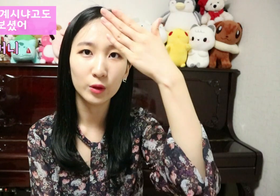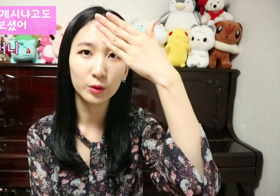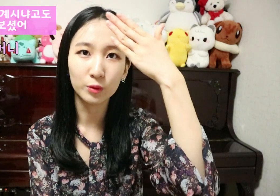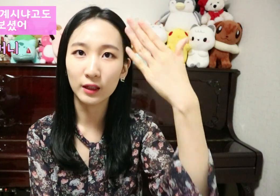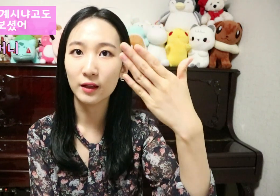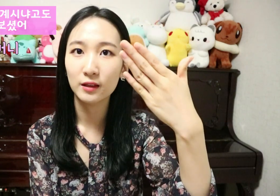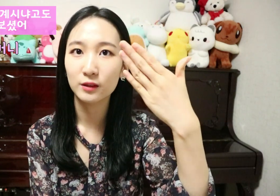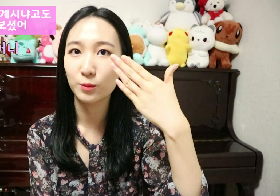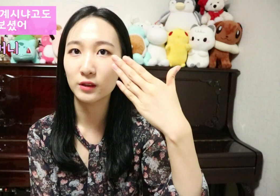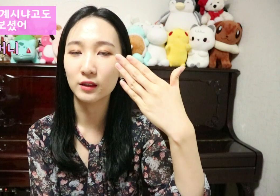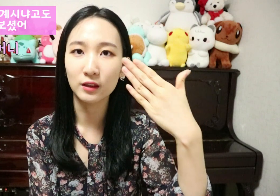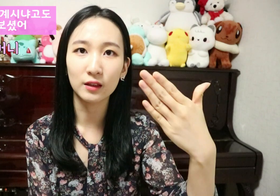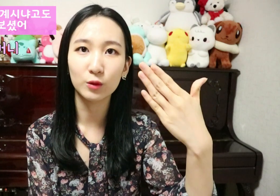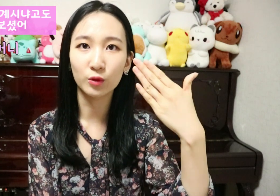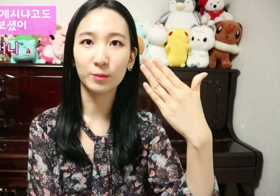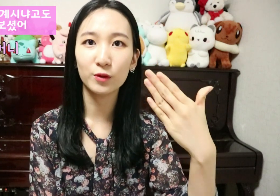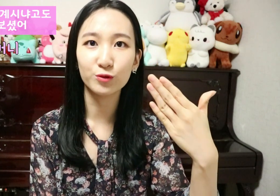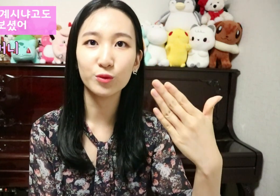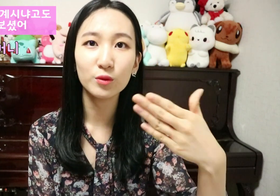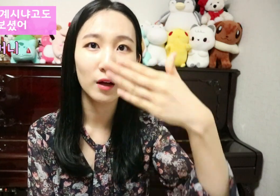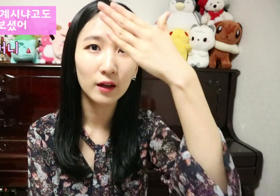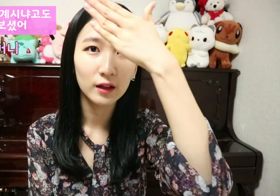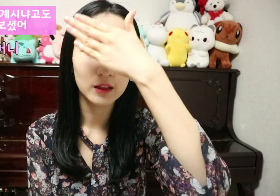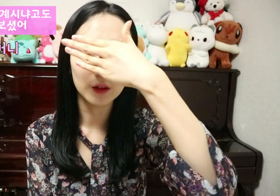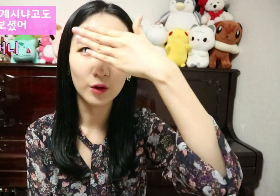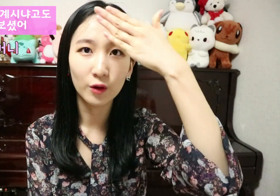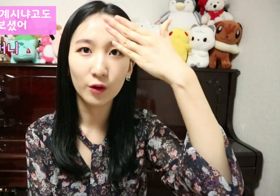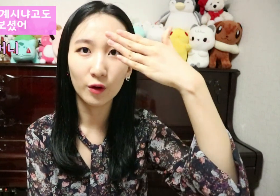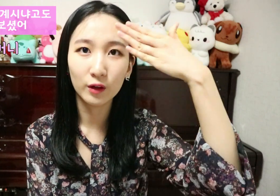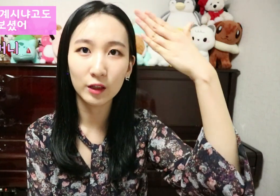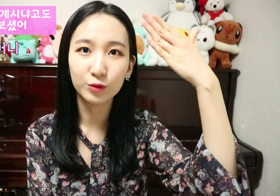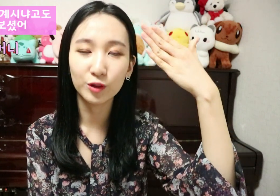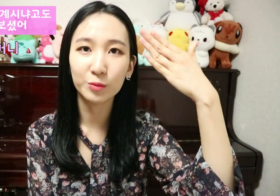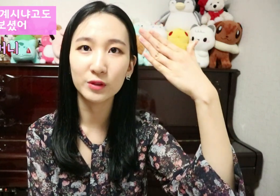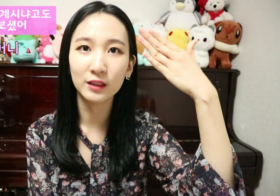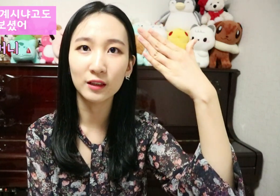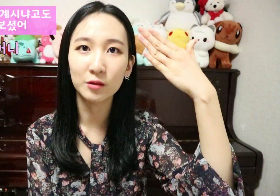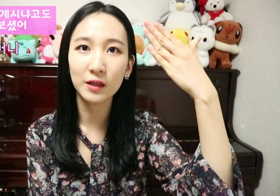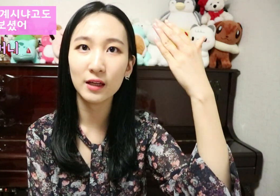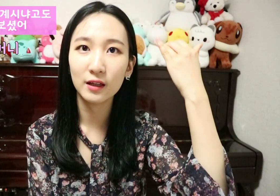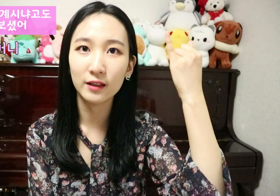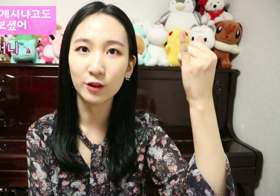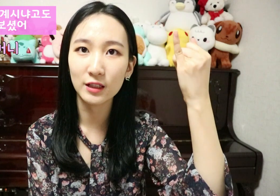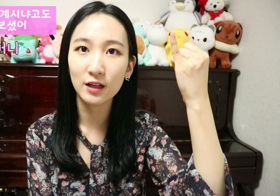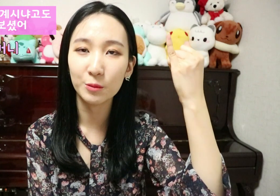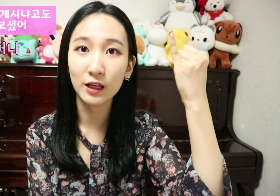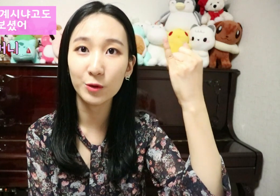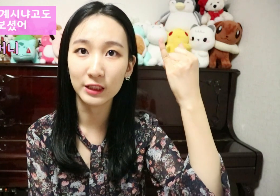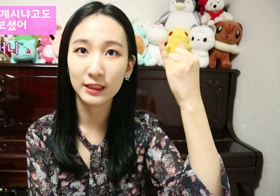이렇게 손바닥을 이렇게 곱게 펴주고 이렇게 물결 표시를 한 다음에 여자 하면 할머니